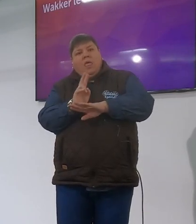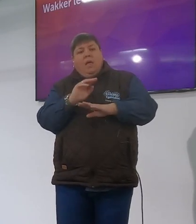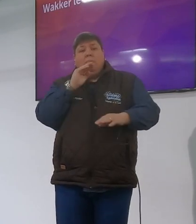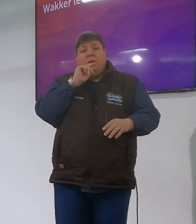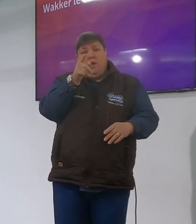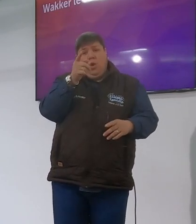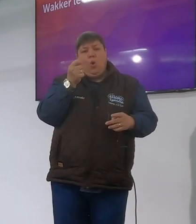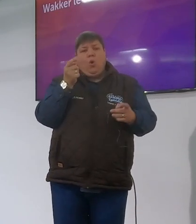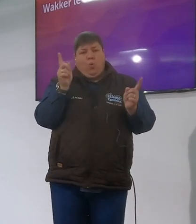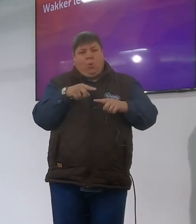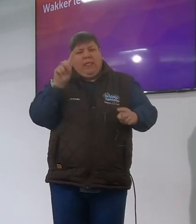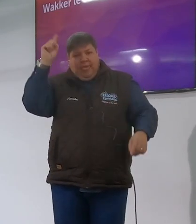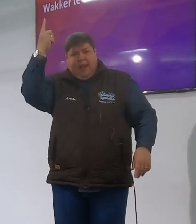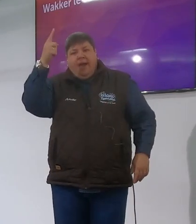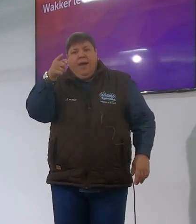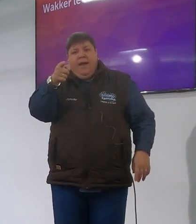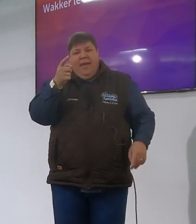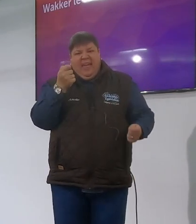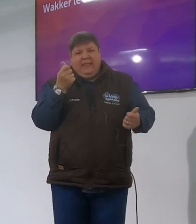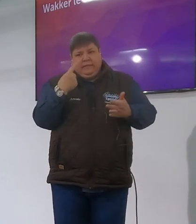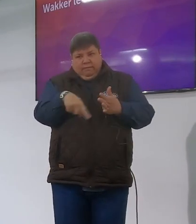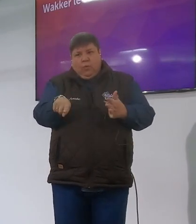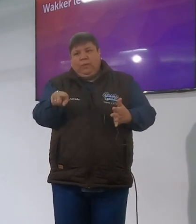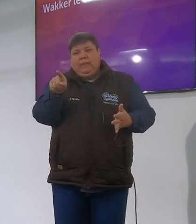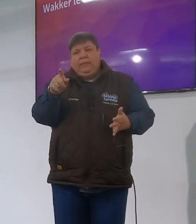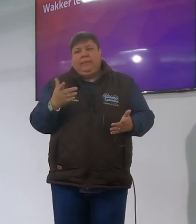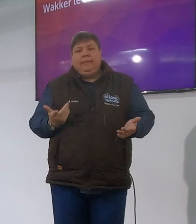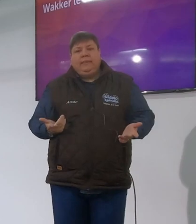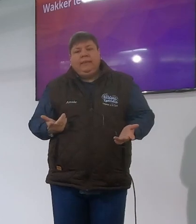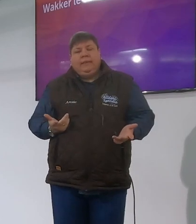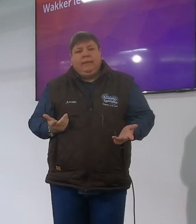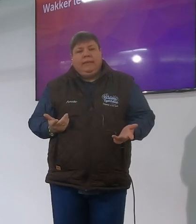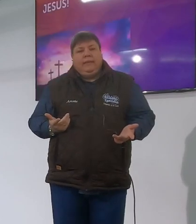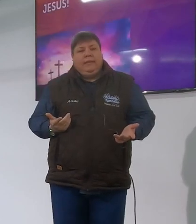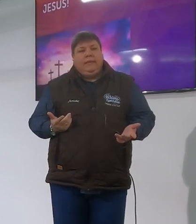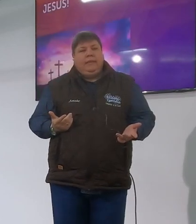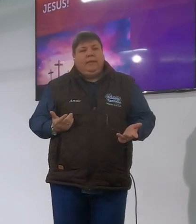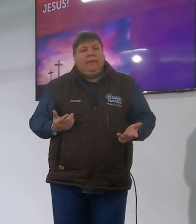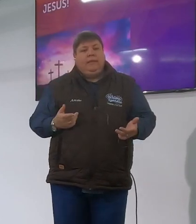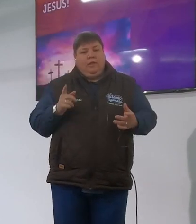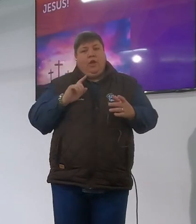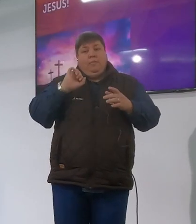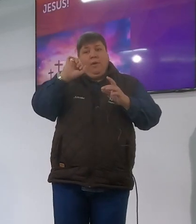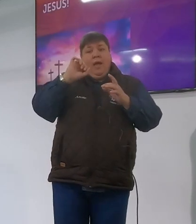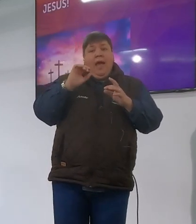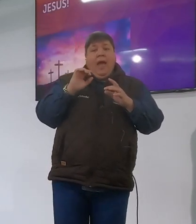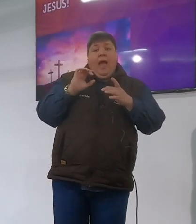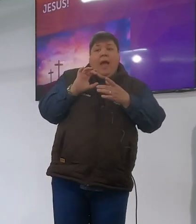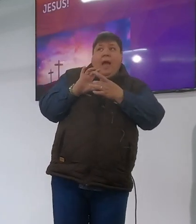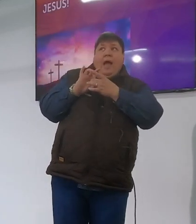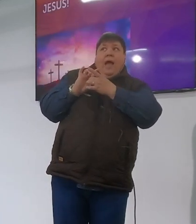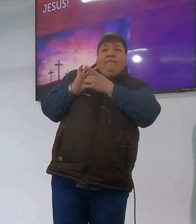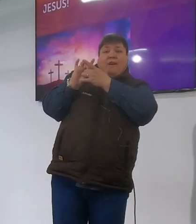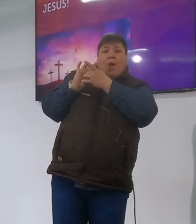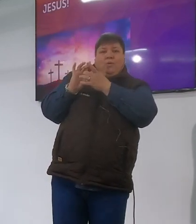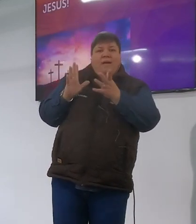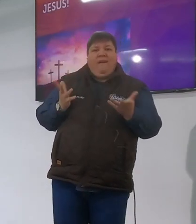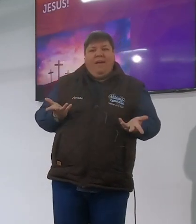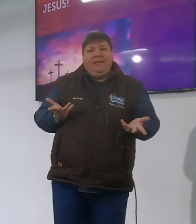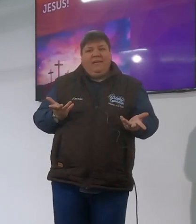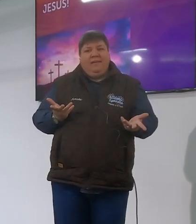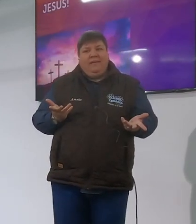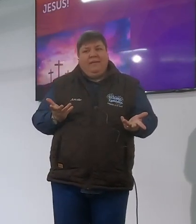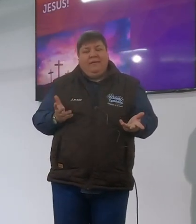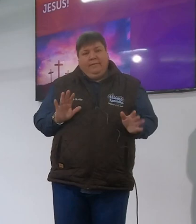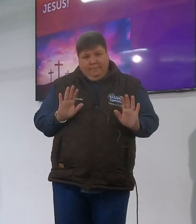iets kort in my leven stem jylle saam so evers moet die skal getiep word en dit gaan oor die baan die baanrekord my heren maar kom ons scheen net jy as